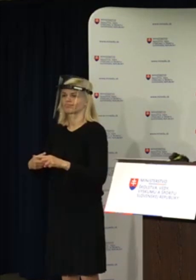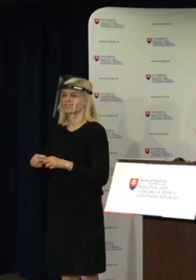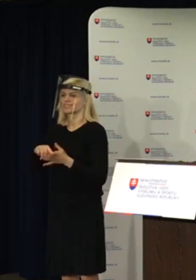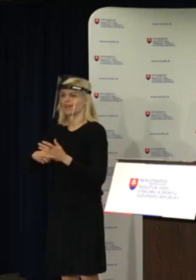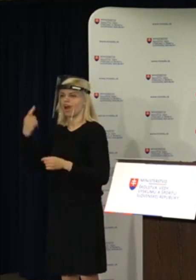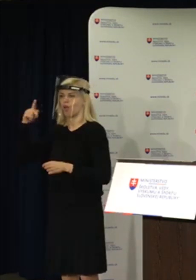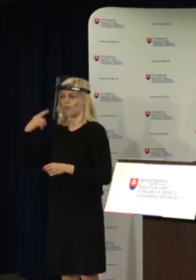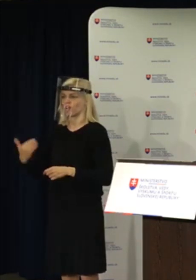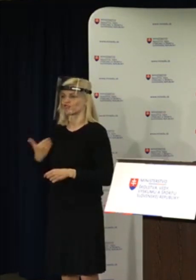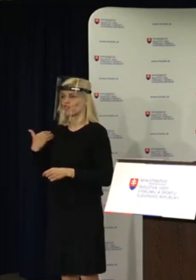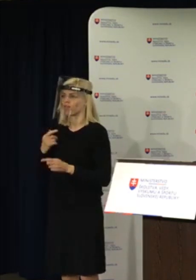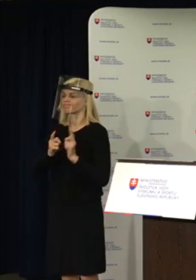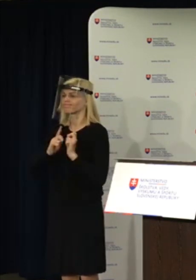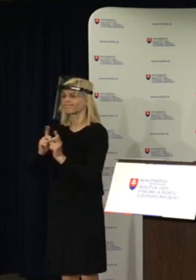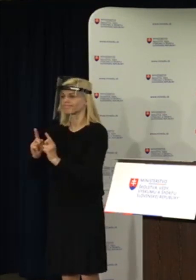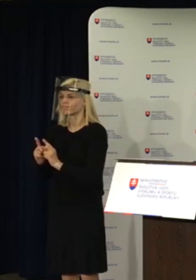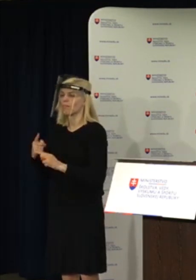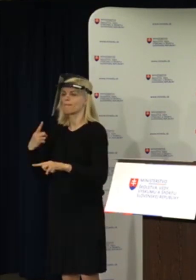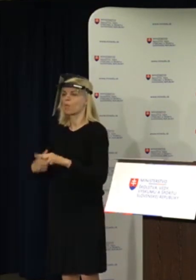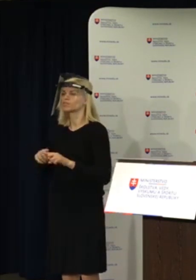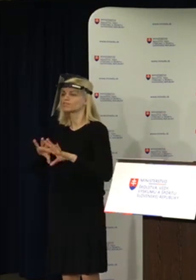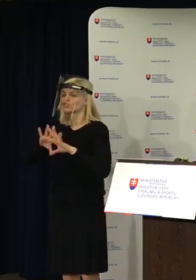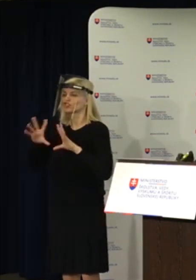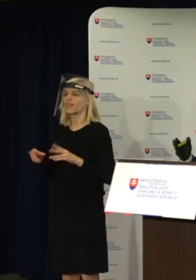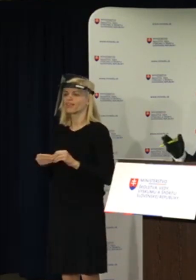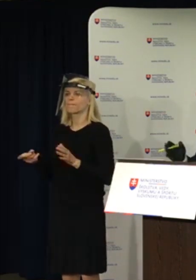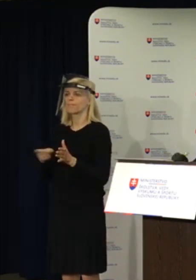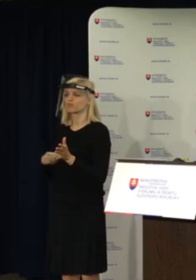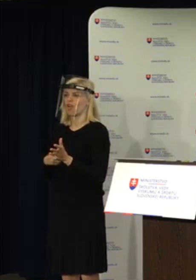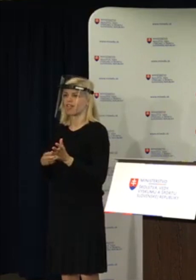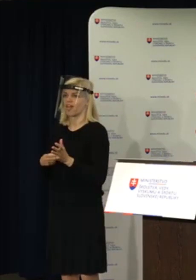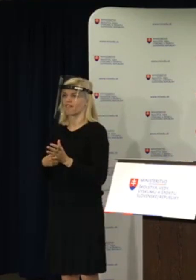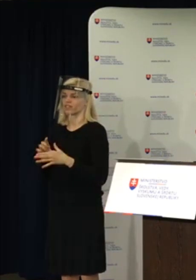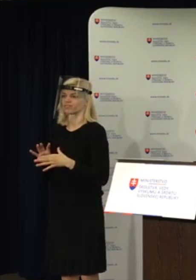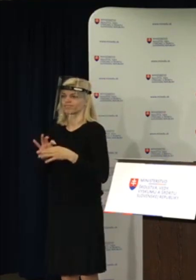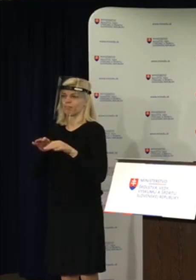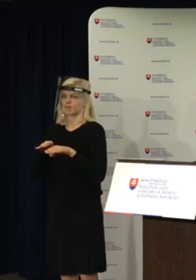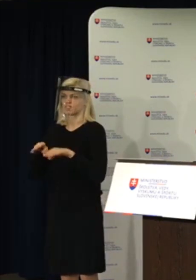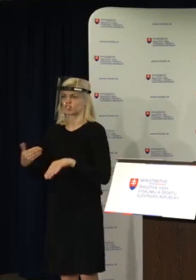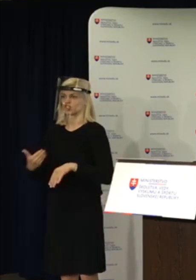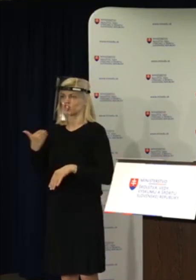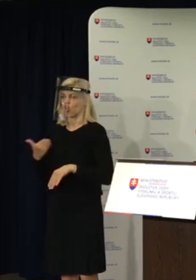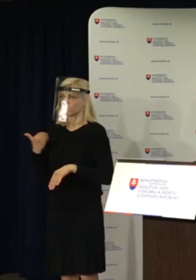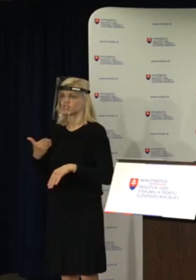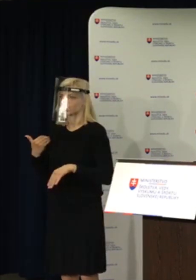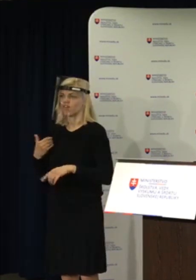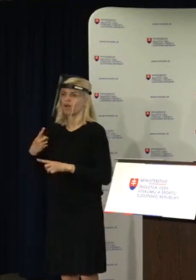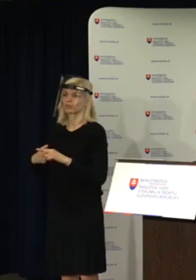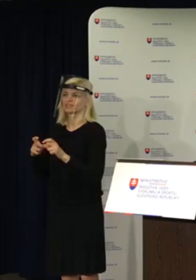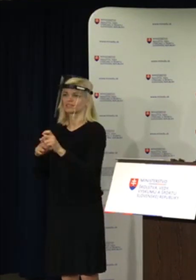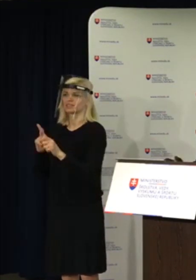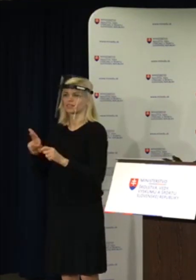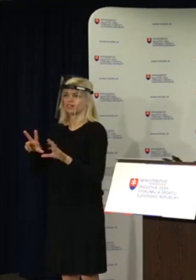tvorbe tohto dokumentu sme zohľadňovali aj všetky požiadavky, ktoré smerovali na ministerstvo škôlstva aj zo strany SK 8.